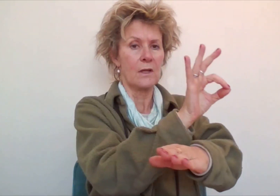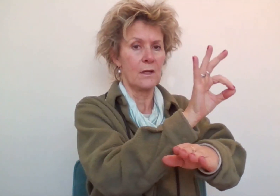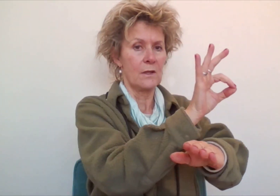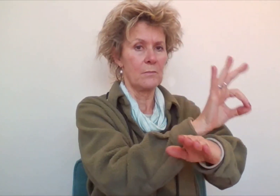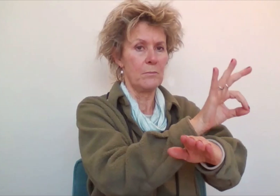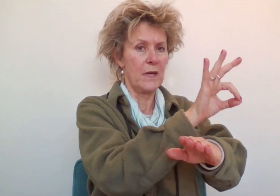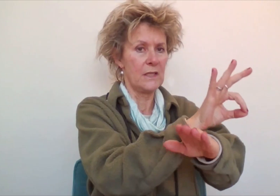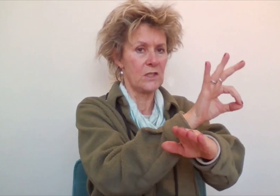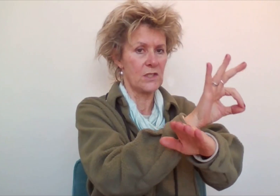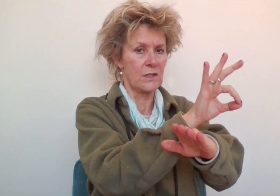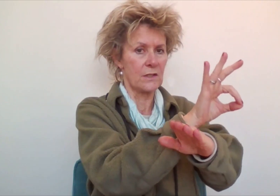Meester.